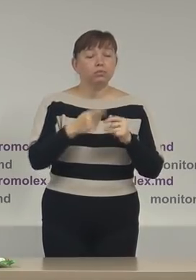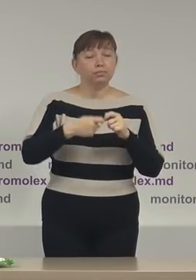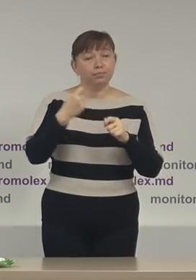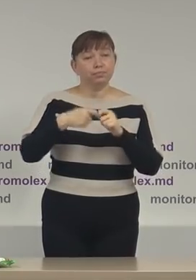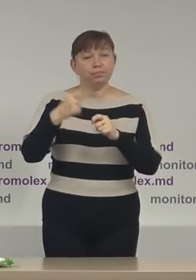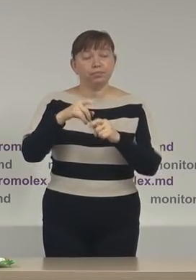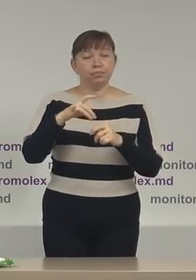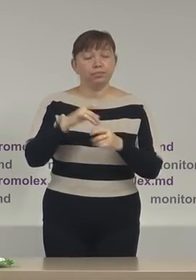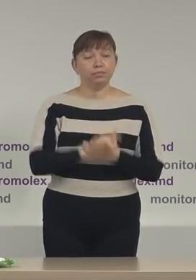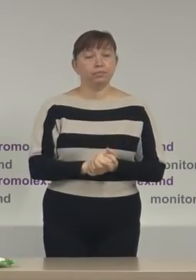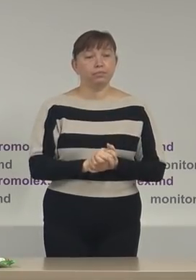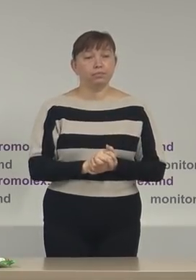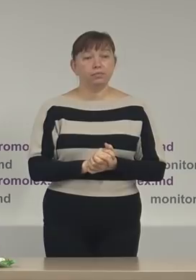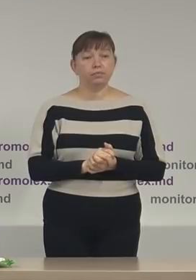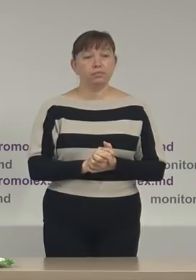observători.